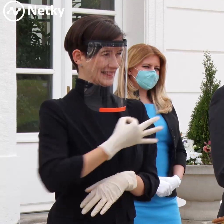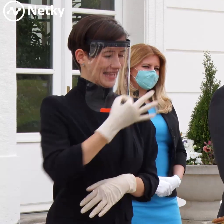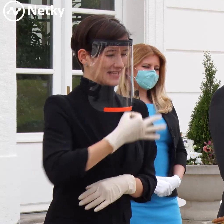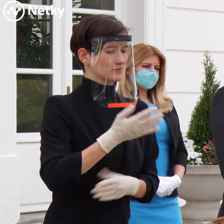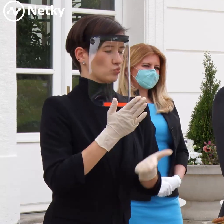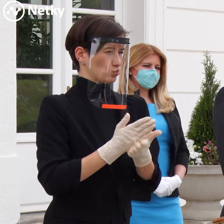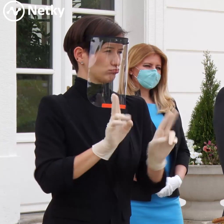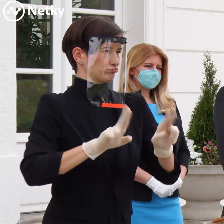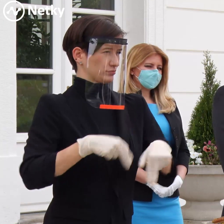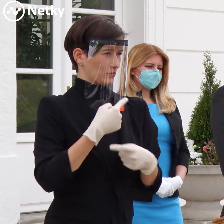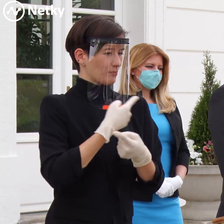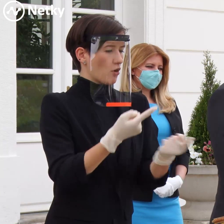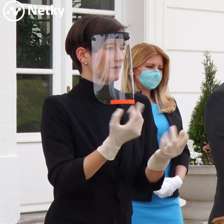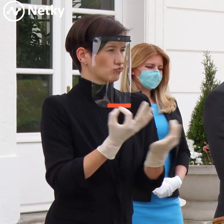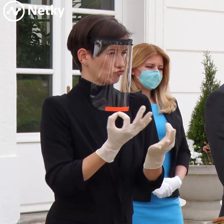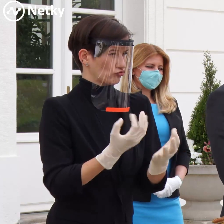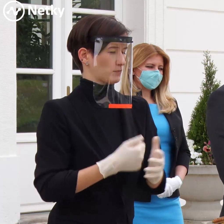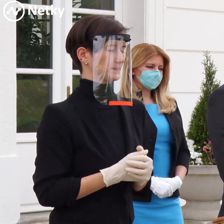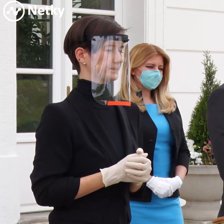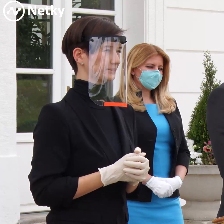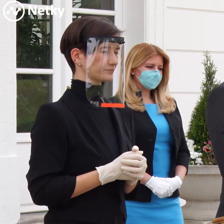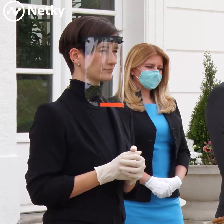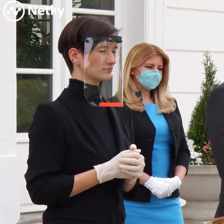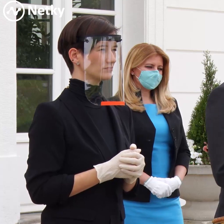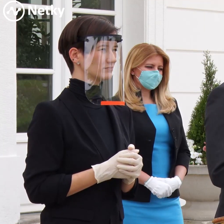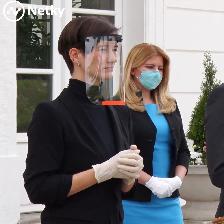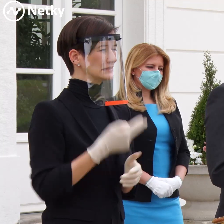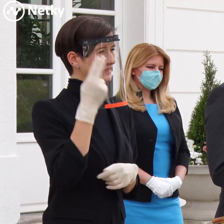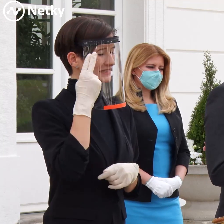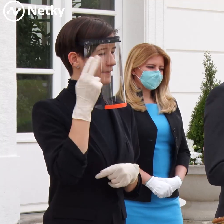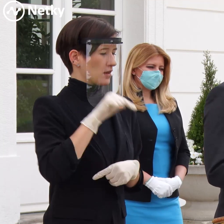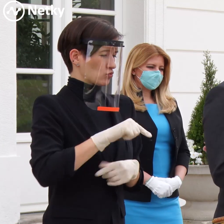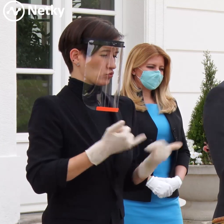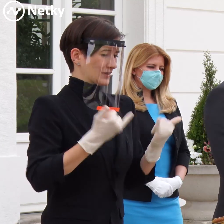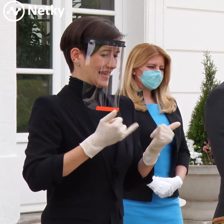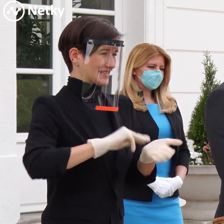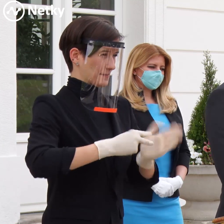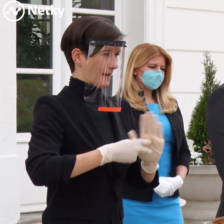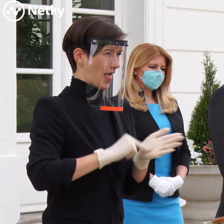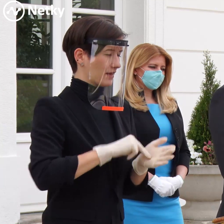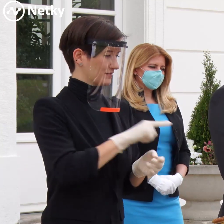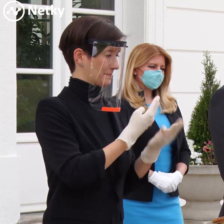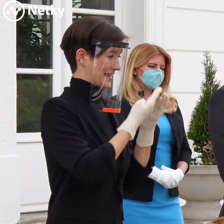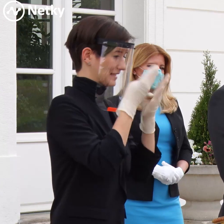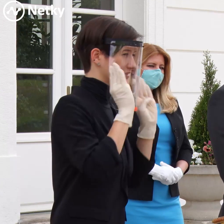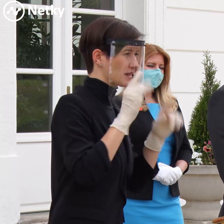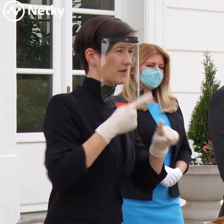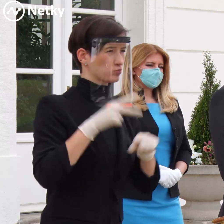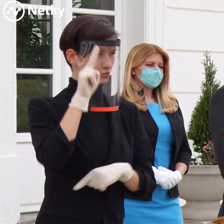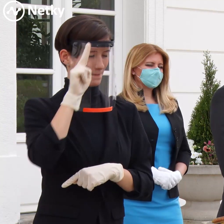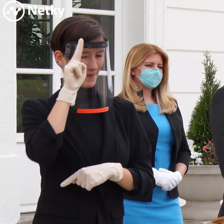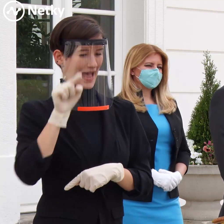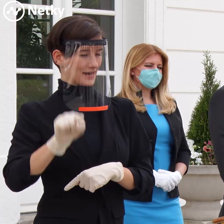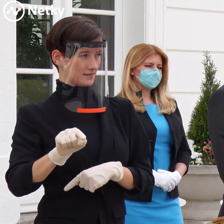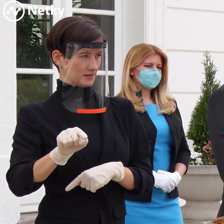spôsobom sa nemohli dostať naspäť do domovo-sociálnej starostlivosti. Takže toto je dnes a takisto aj v Martine, keďže tam máme v podstate tiež jeden domovo